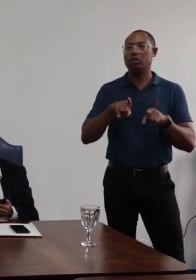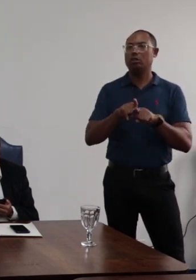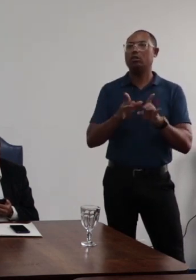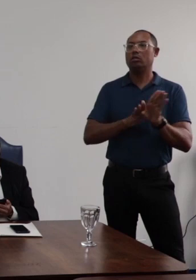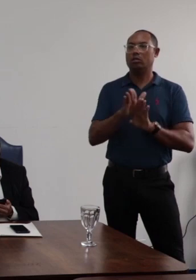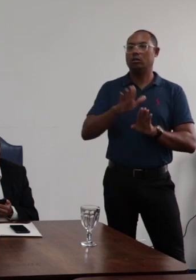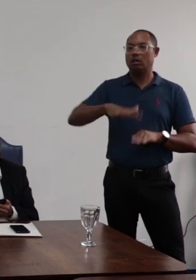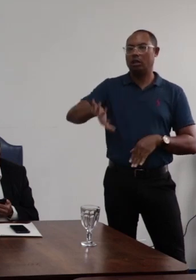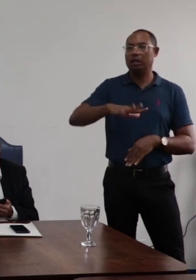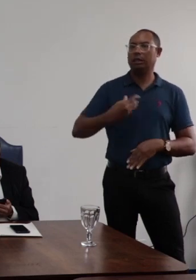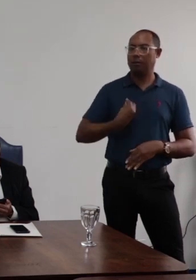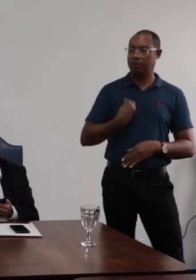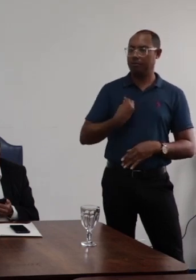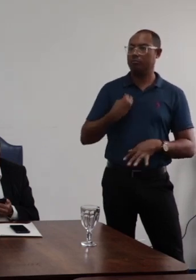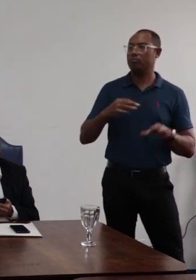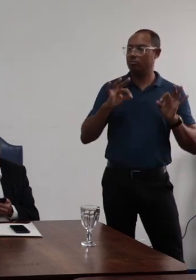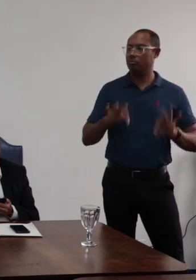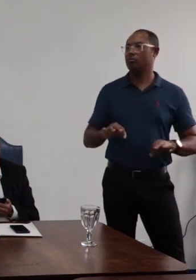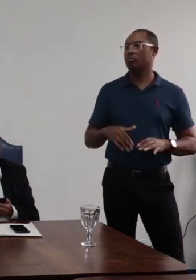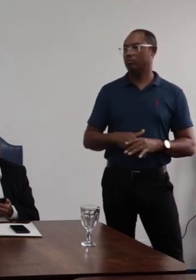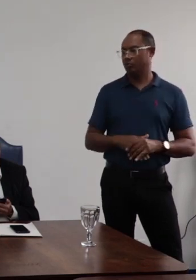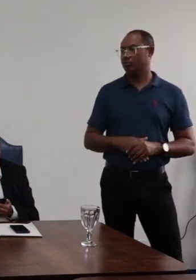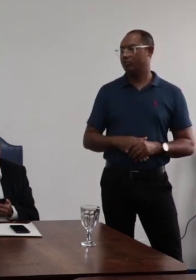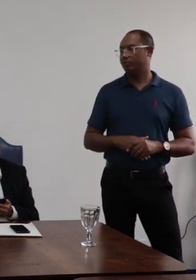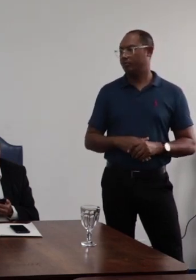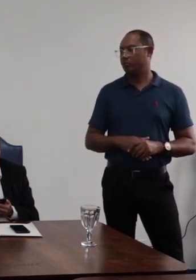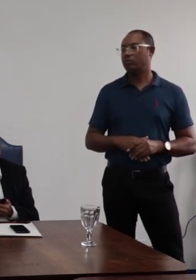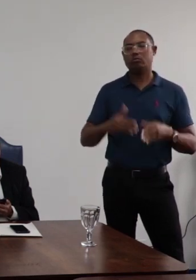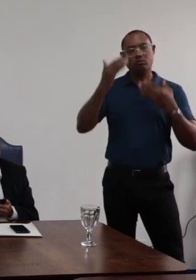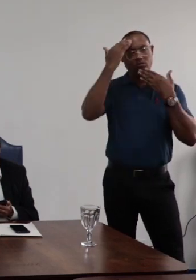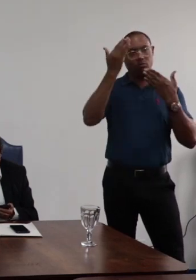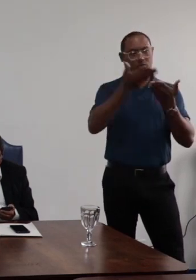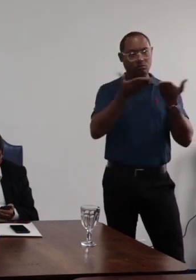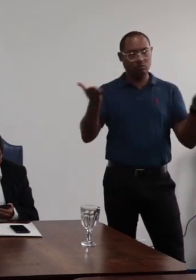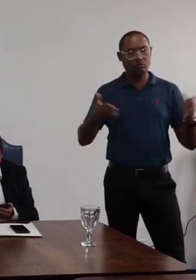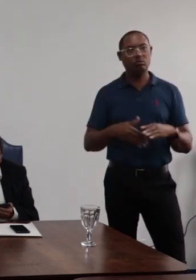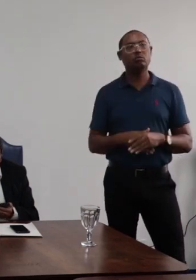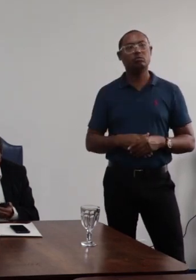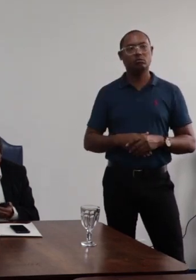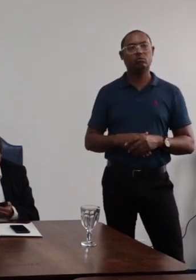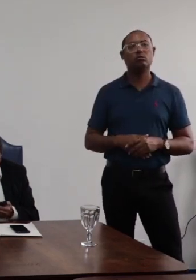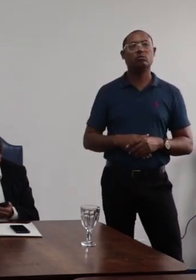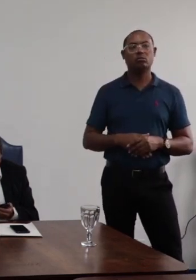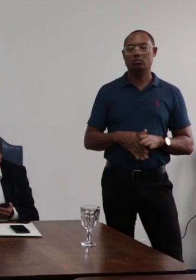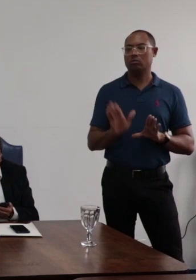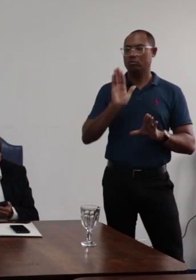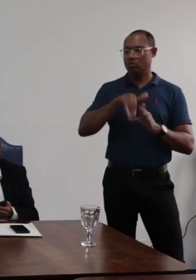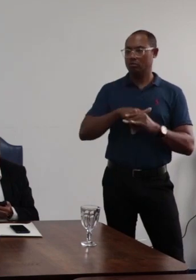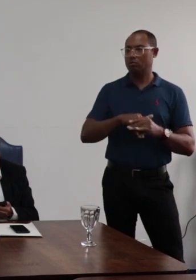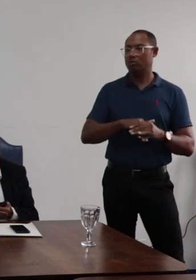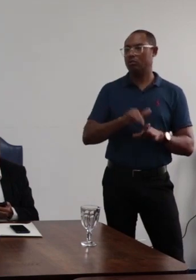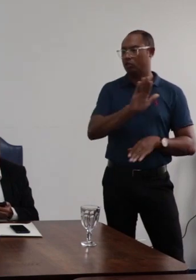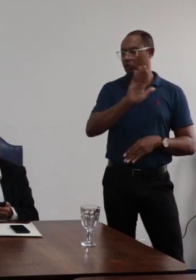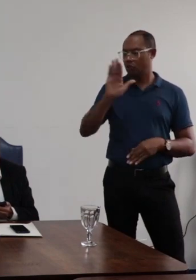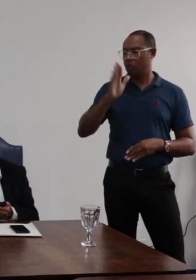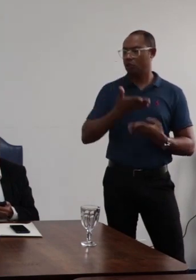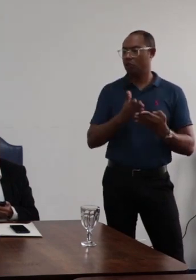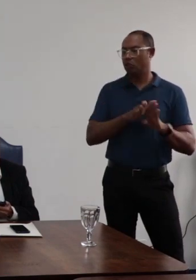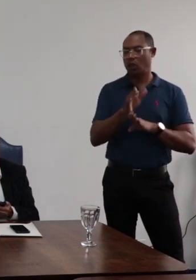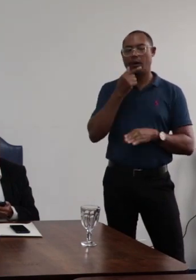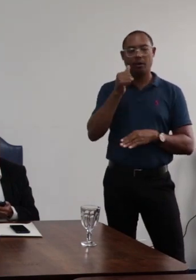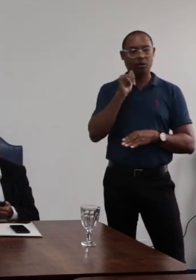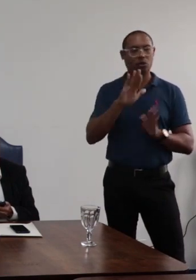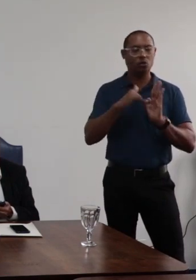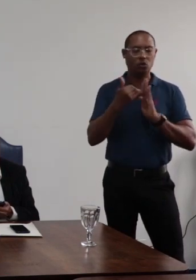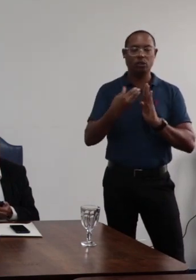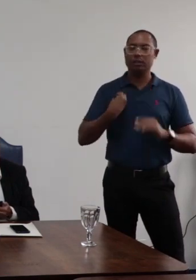conselheiras aqui presentes. Então, agradeço aí a manifestação de votos dos conselheiros e